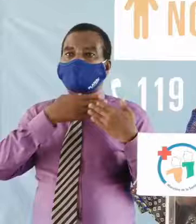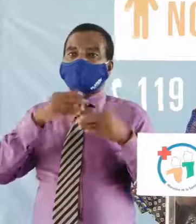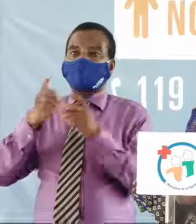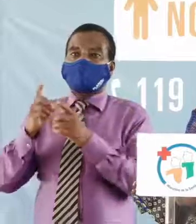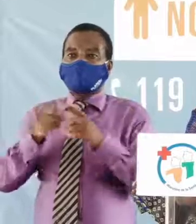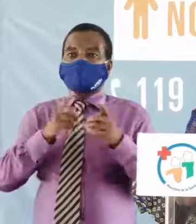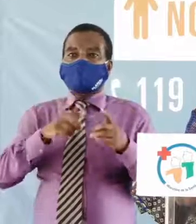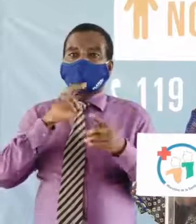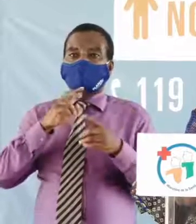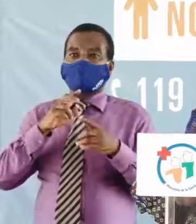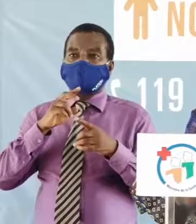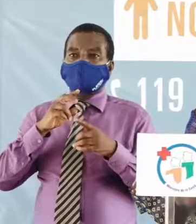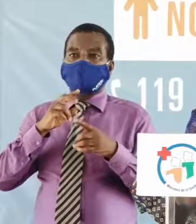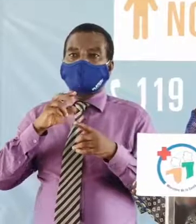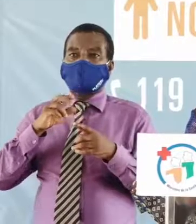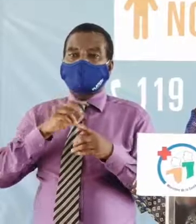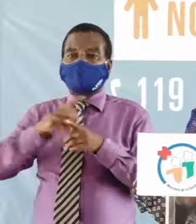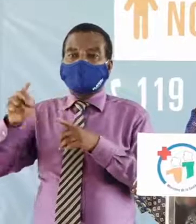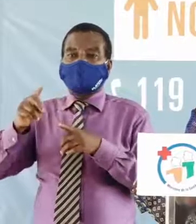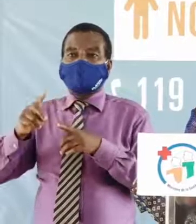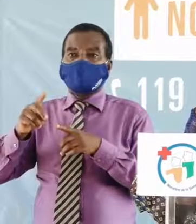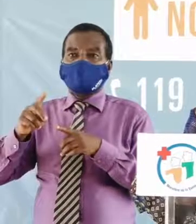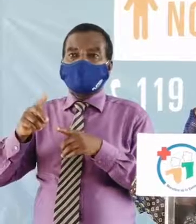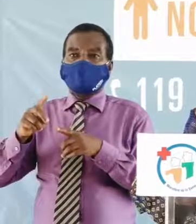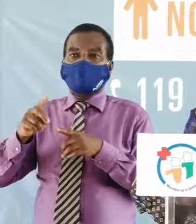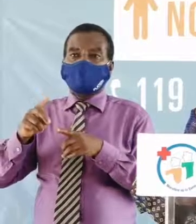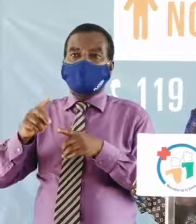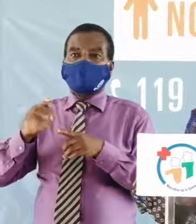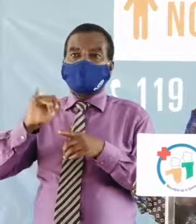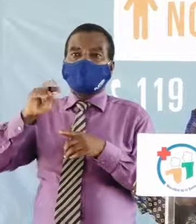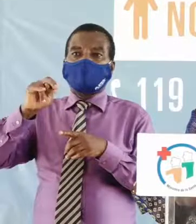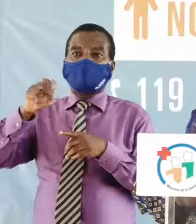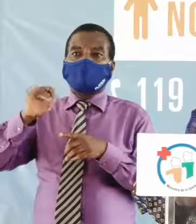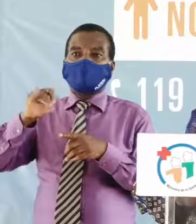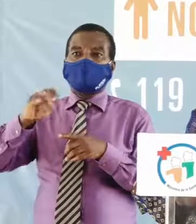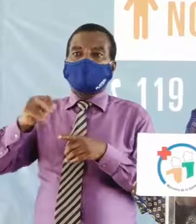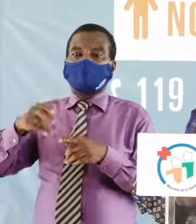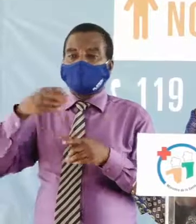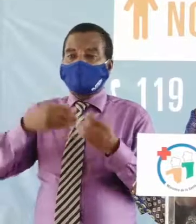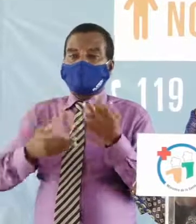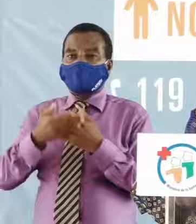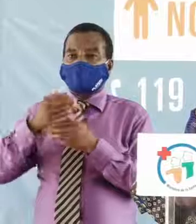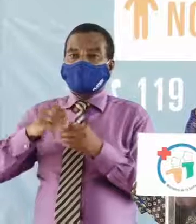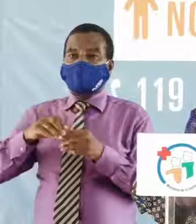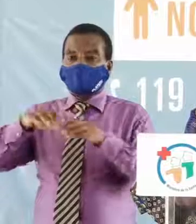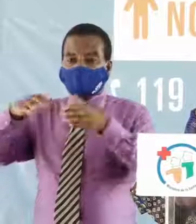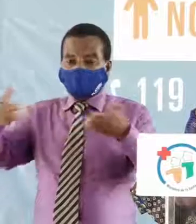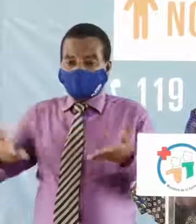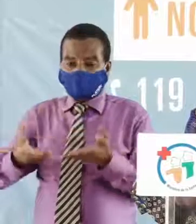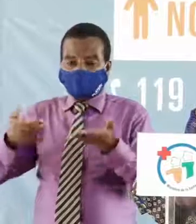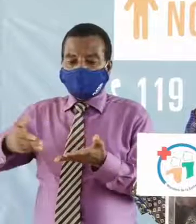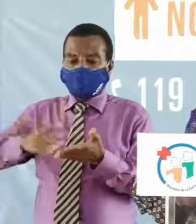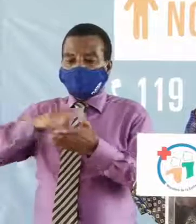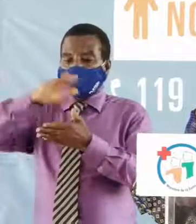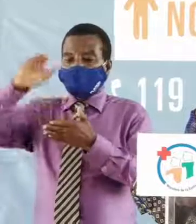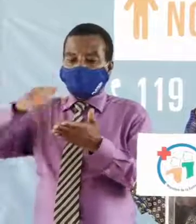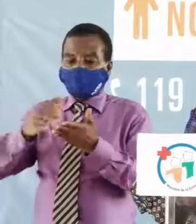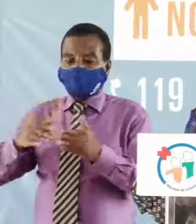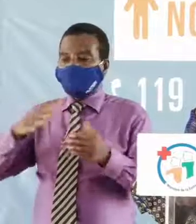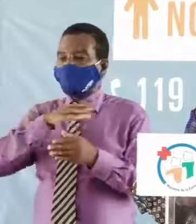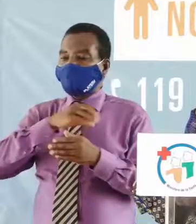dispositifs existants, c'est-à-dire Vitib, Smith et Ibis, a été renforcé par le site du CHU de Yopougon,